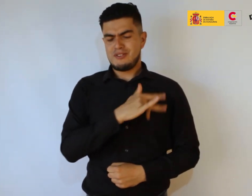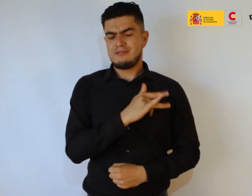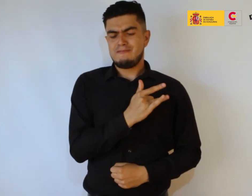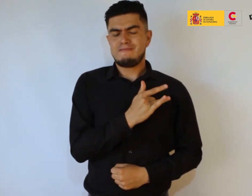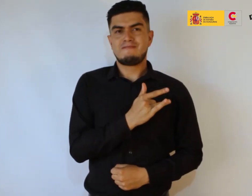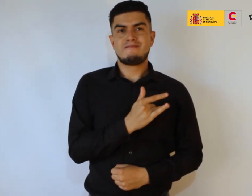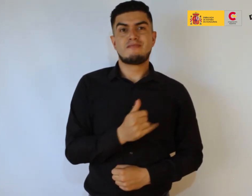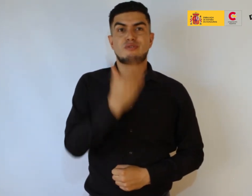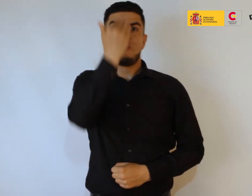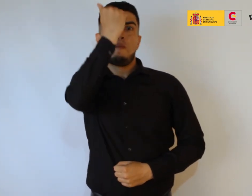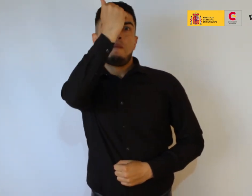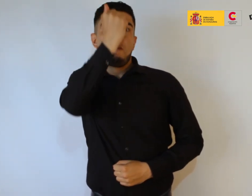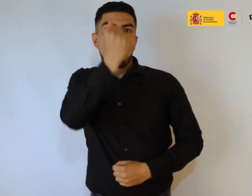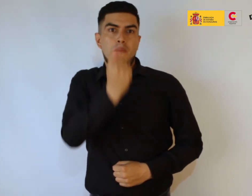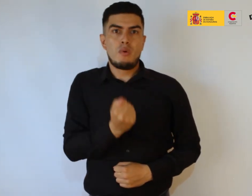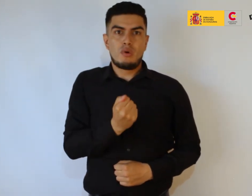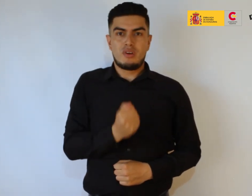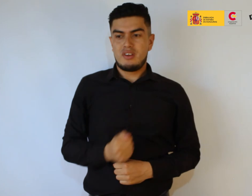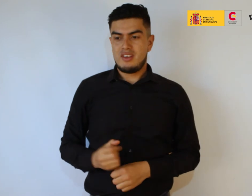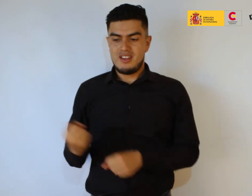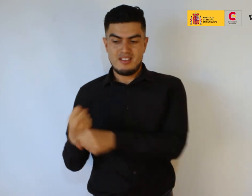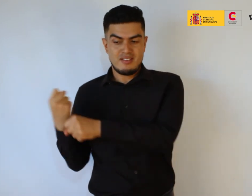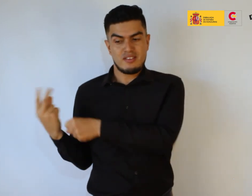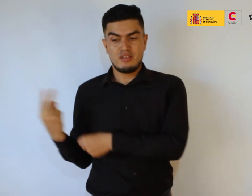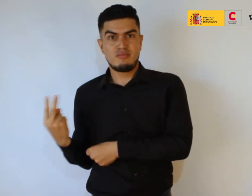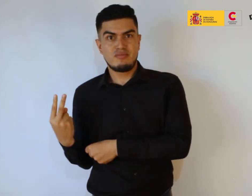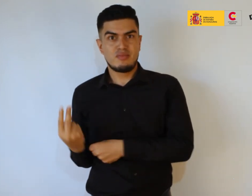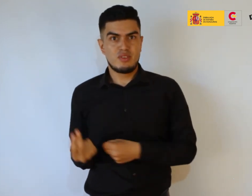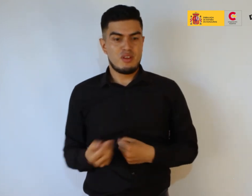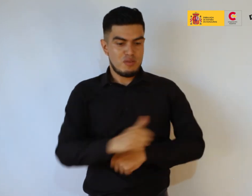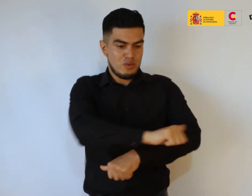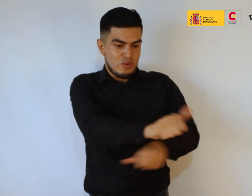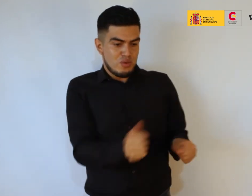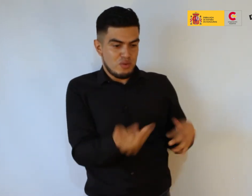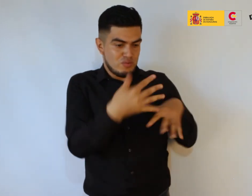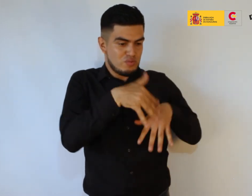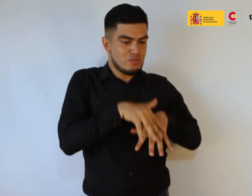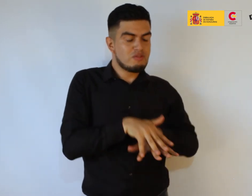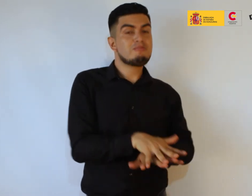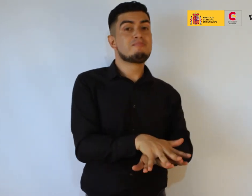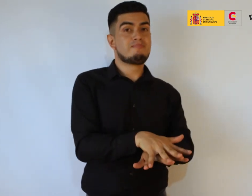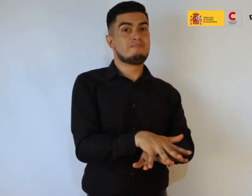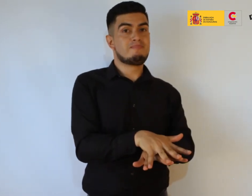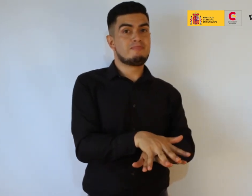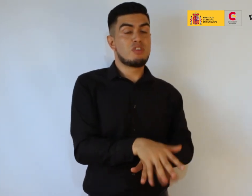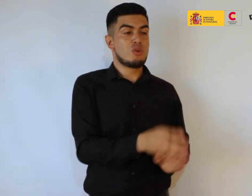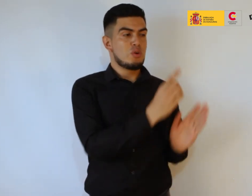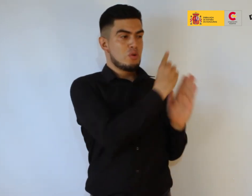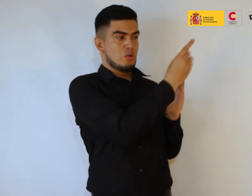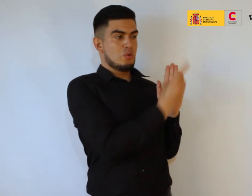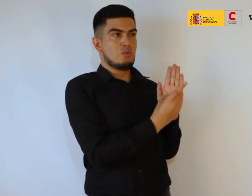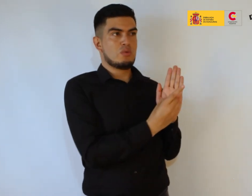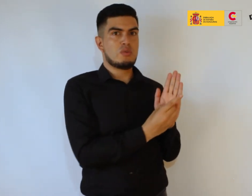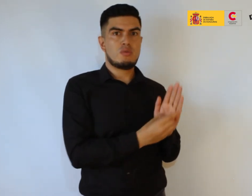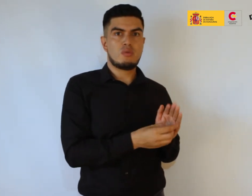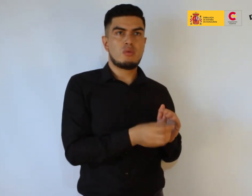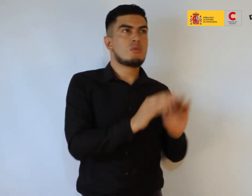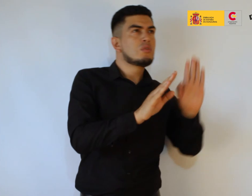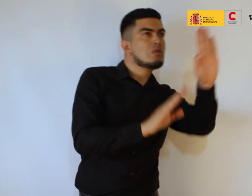Los dibujos están situados de tal manera que continúan su propia obra, esas piezas de cerámica